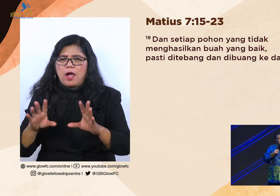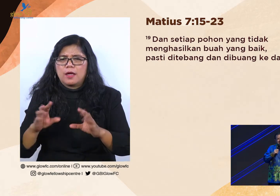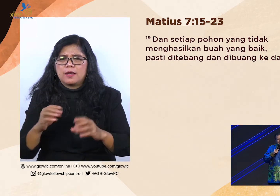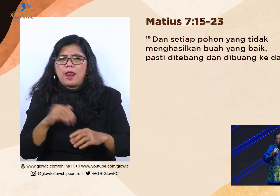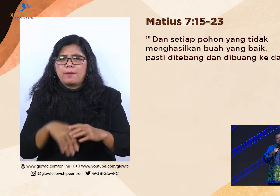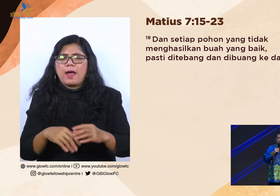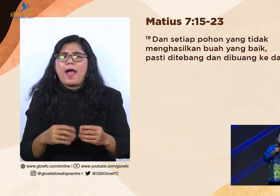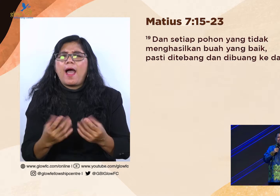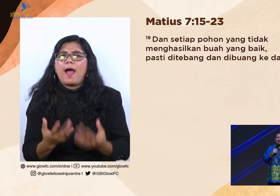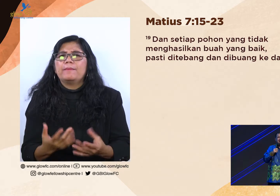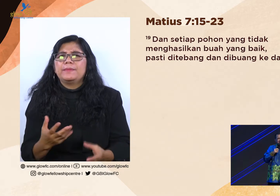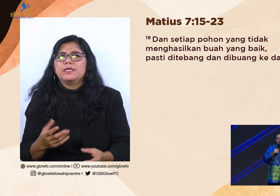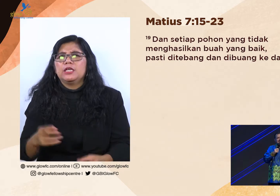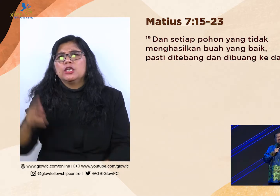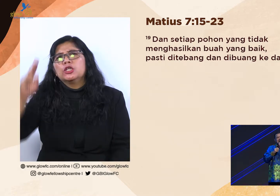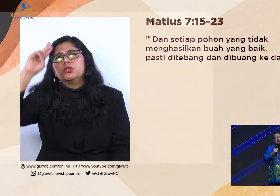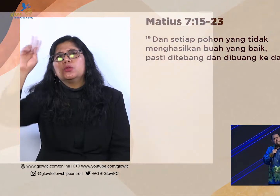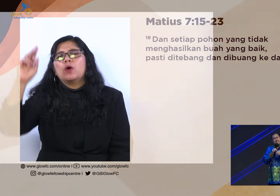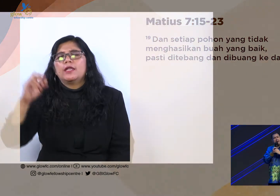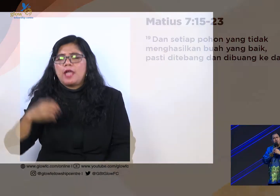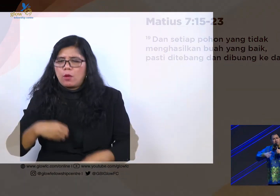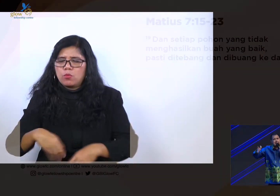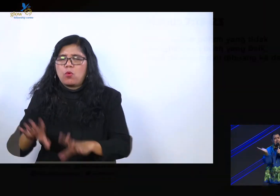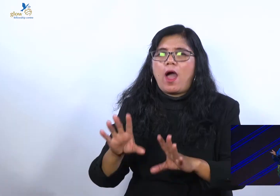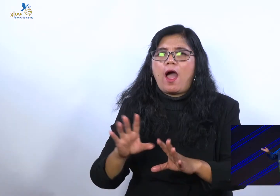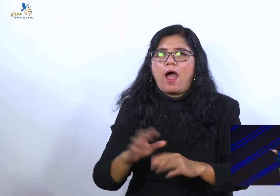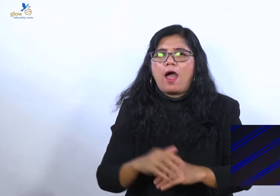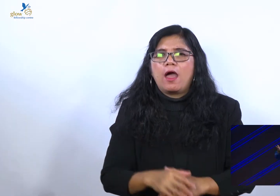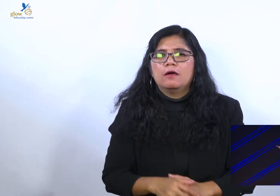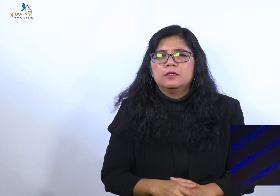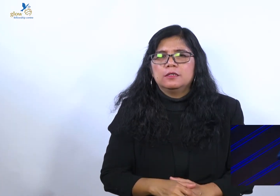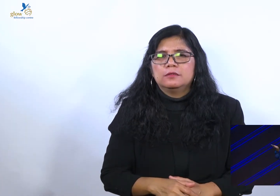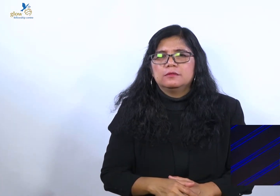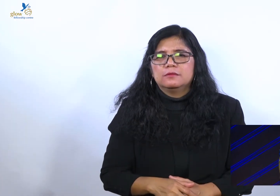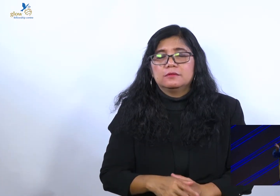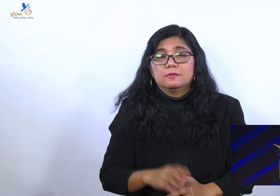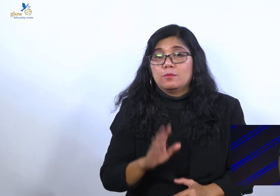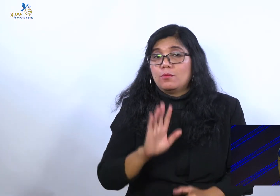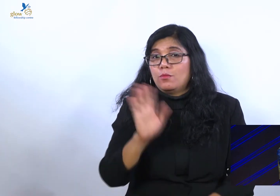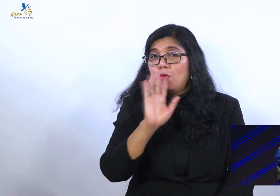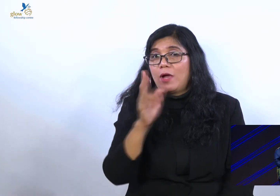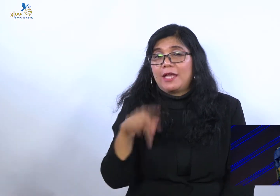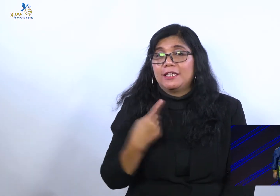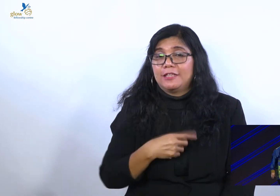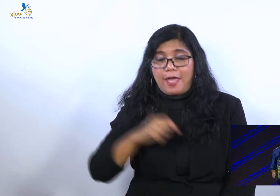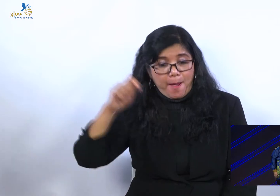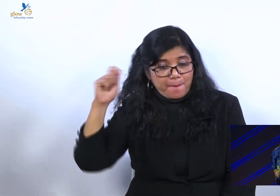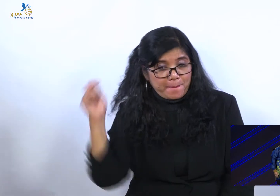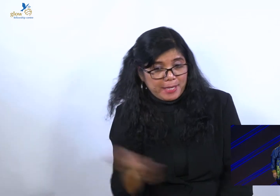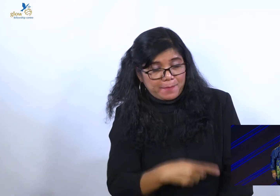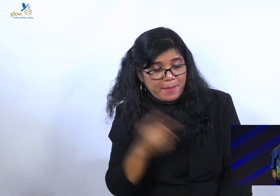Bukan tugas kita. Tuhan tidak pernah kasih kapak untuk kita menebang pohon-pohon yang tidak baik.